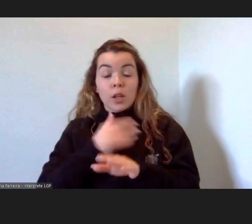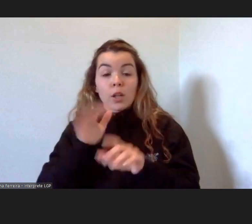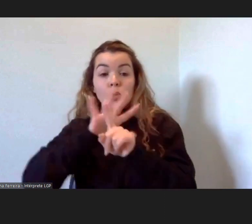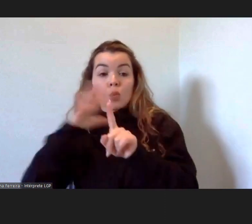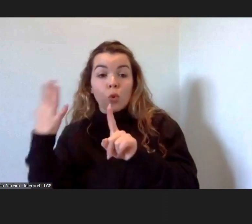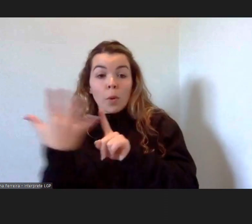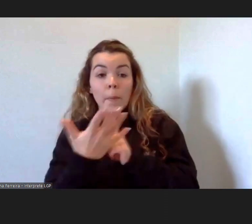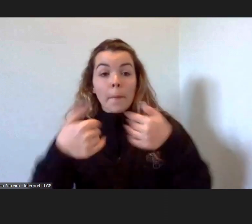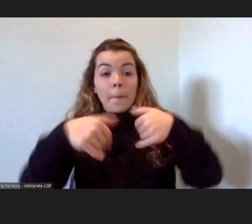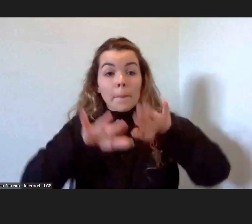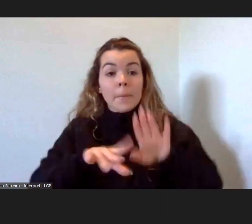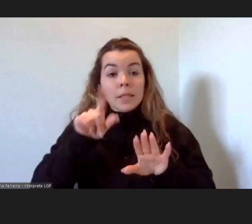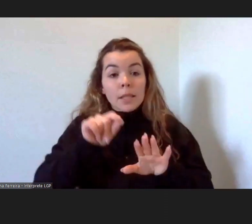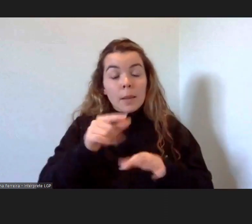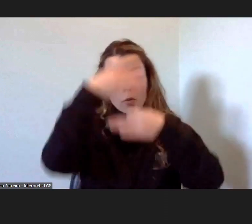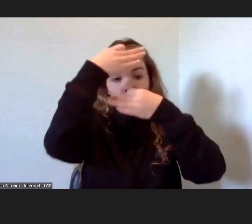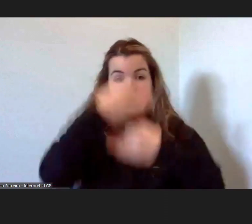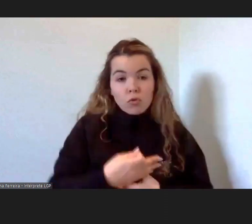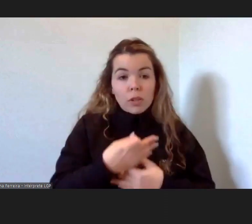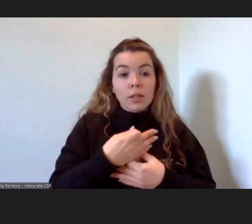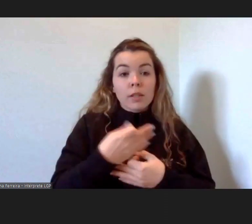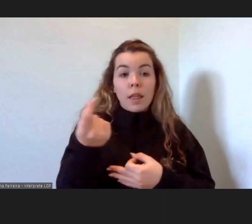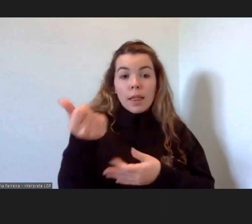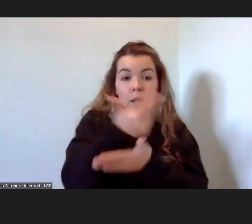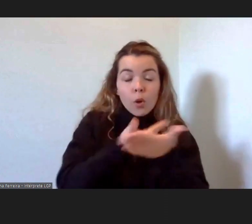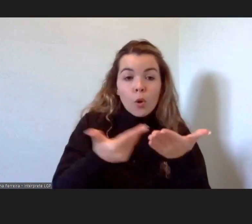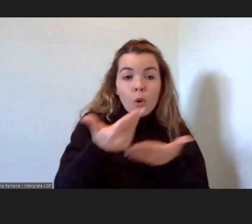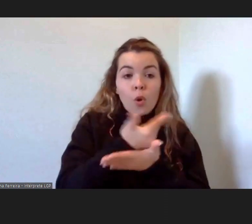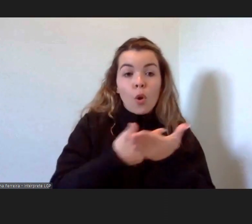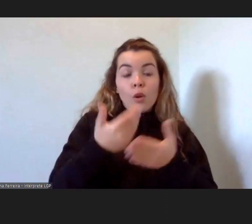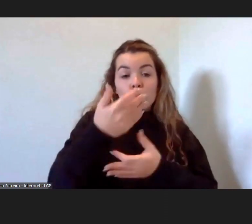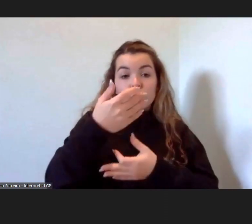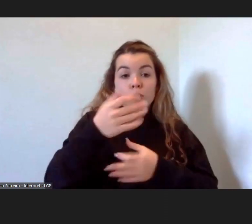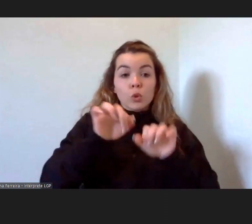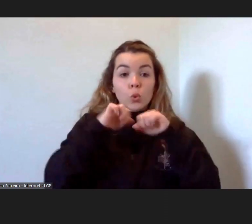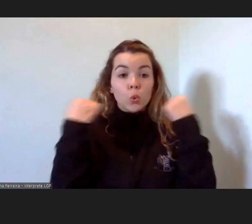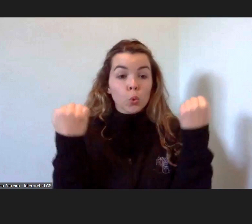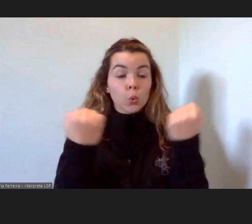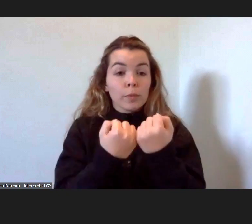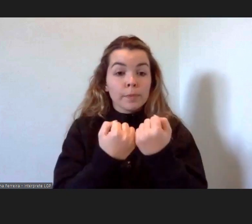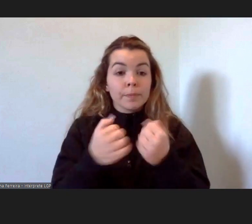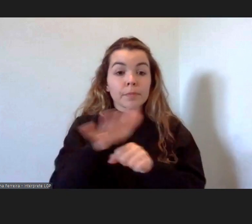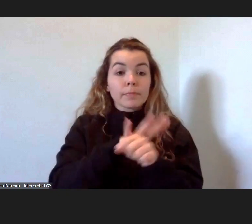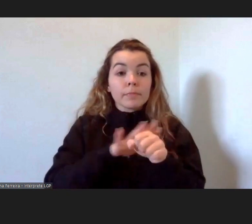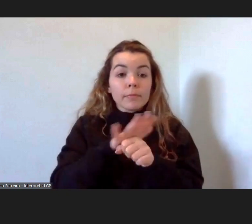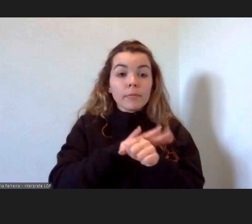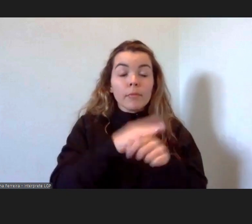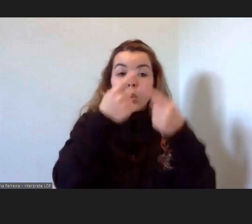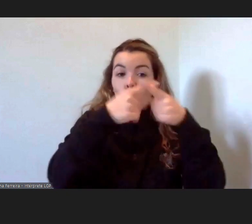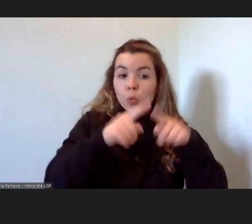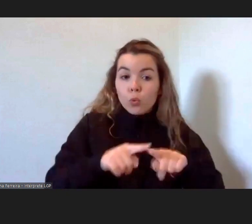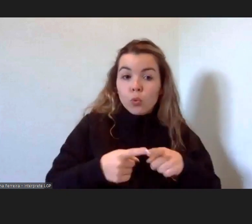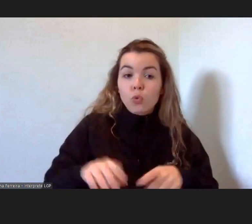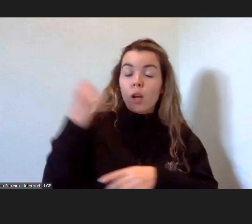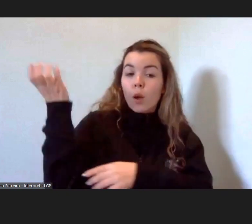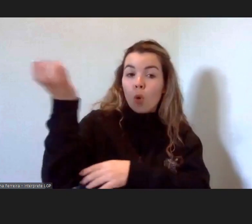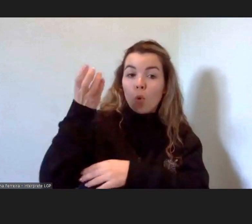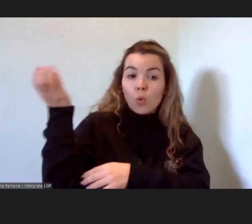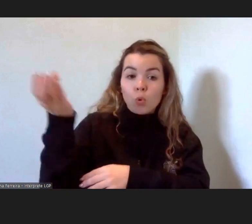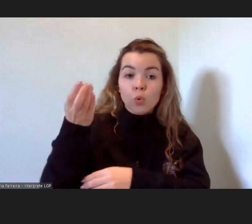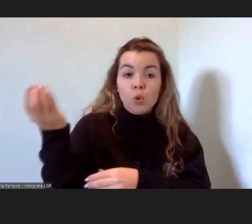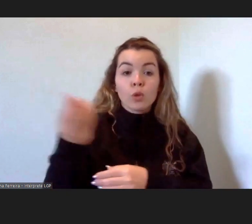social, aqui entendidas também como englobadas questões, por exemplo, que têm que ver com a diversidade cultural, com o reconhecimento de